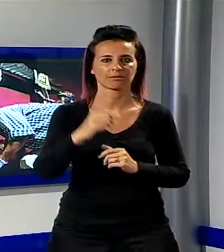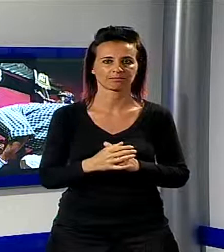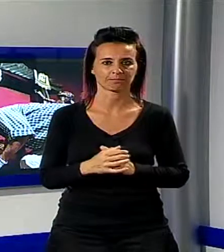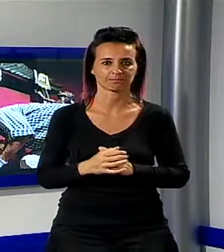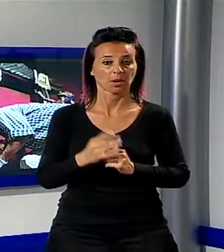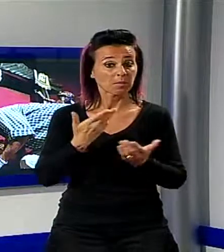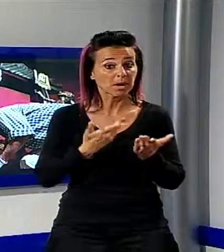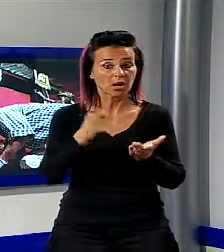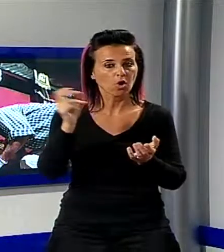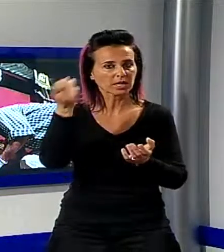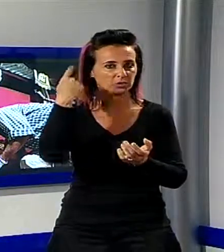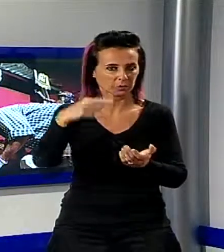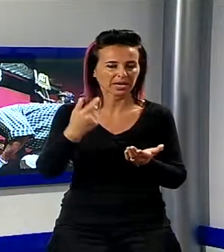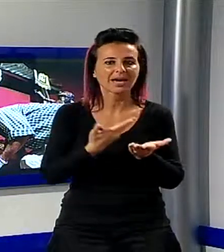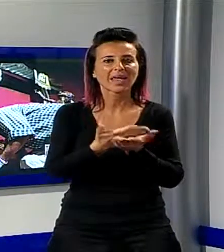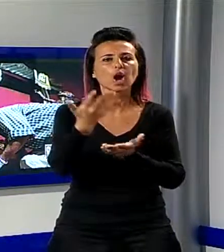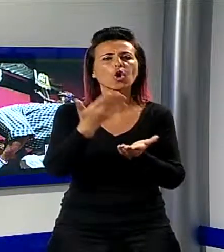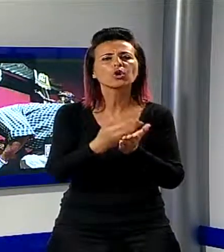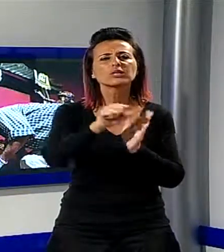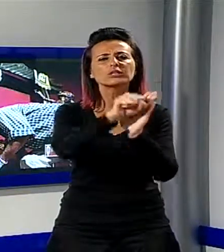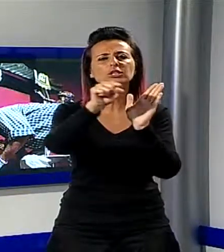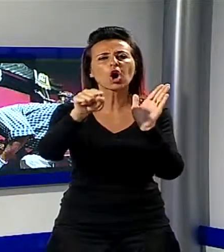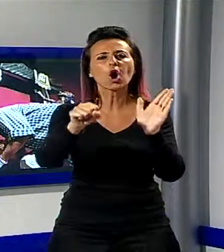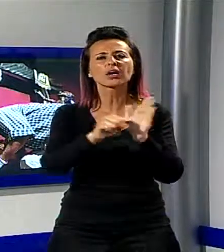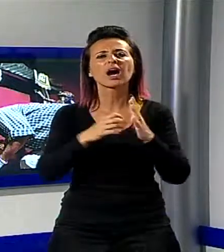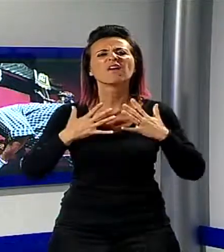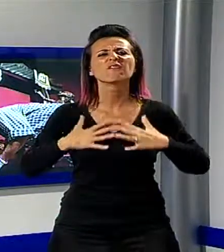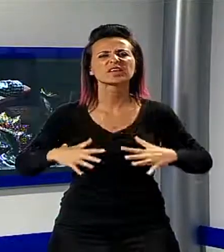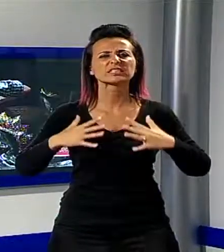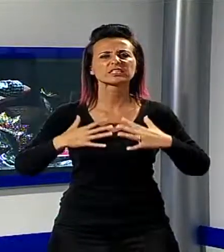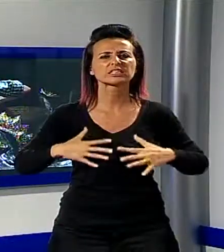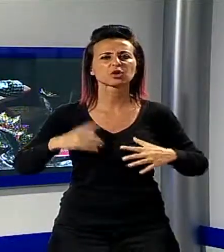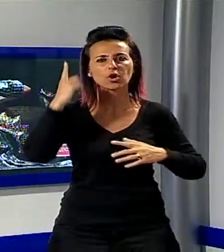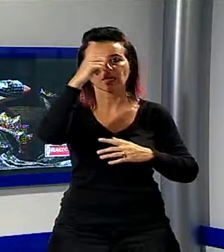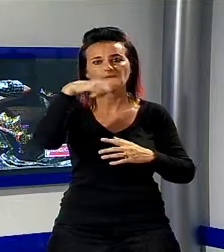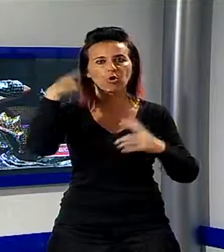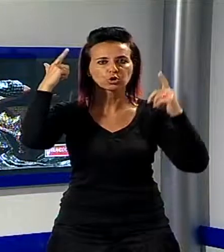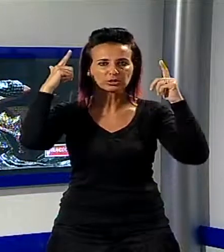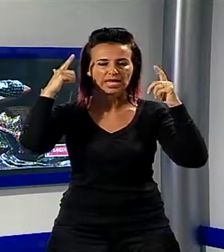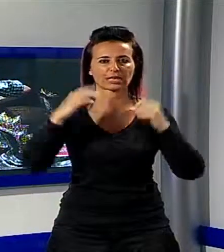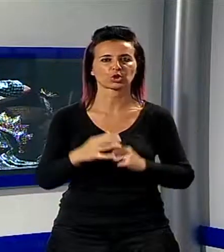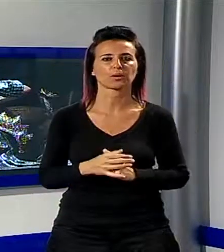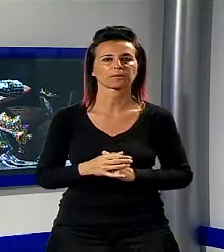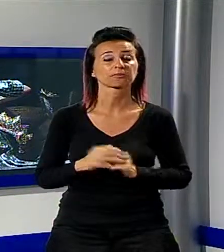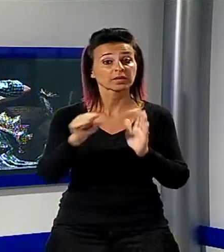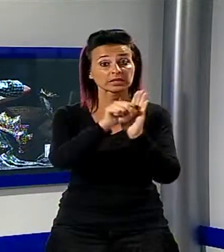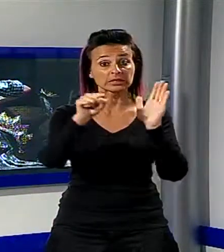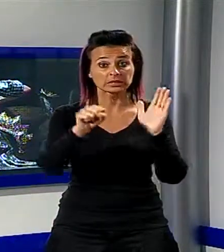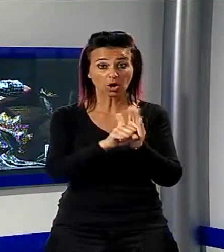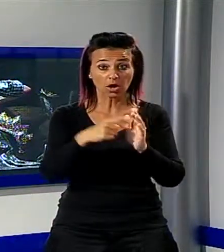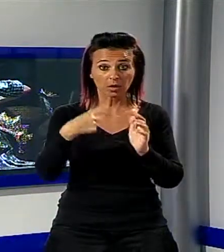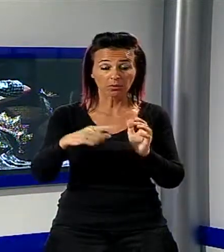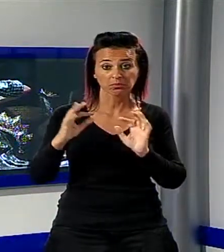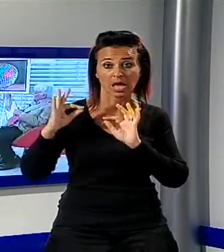racconteranno l'affascinante storia della vestizione del volto santo a Sergio Talenti una storia che arriva fino al